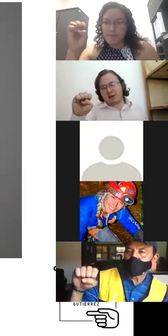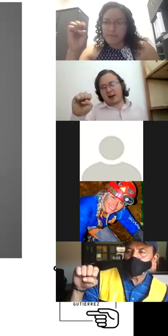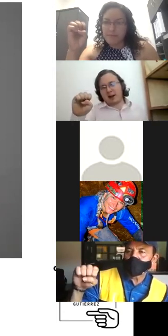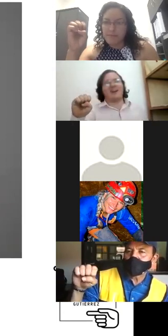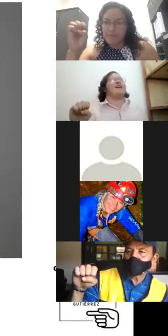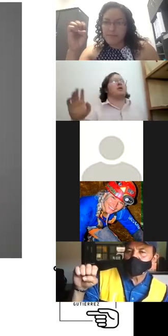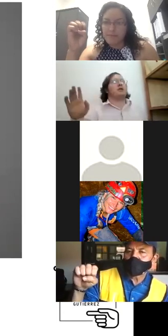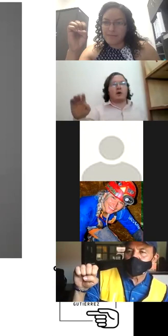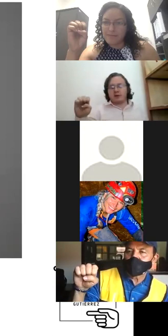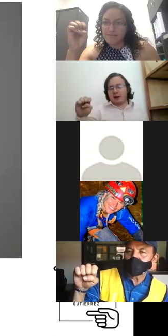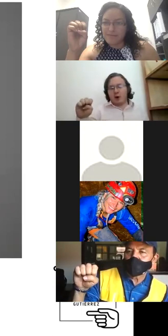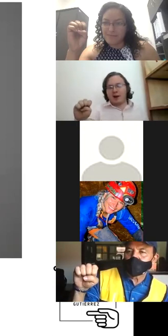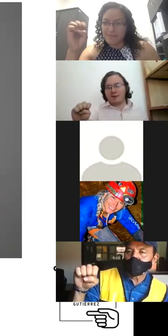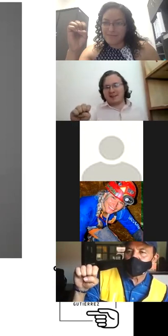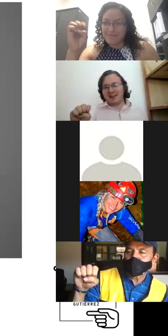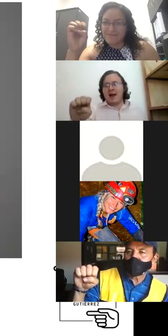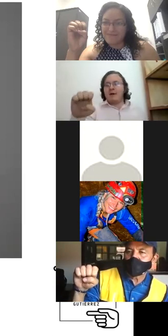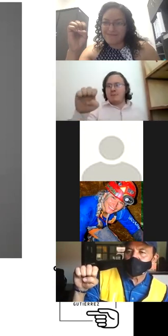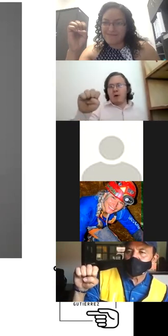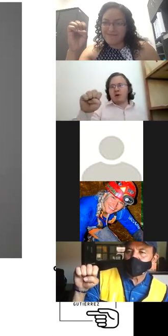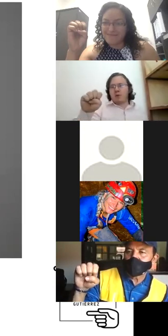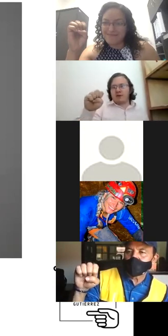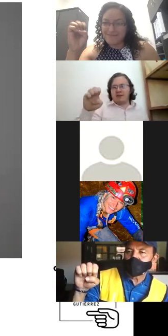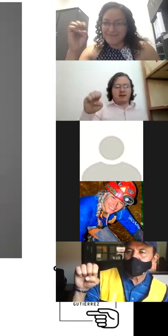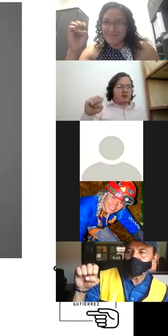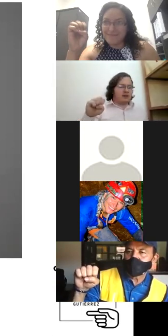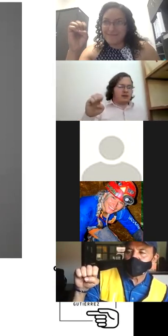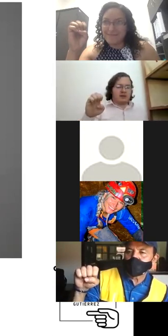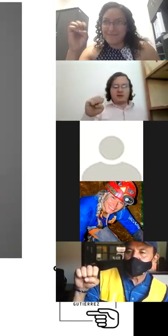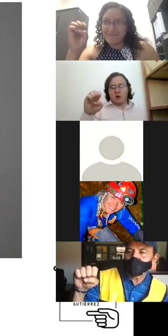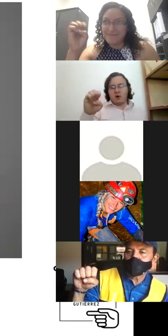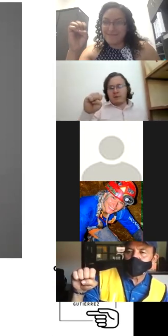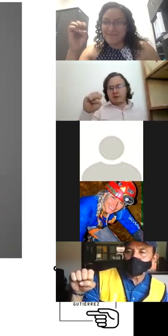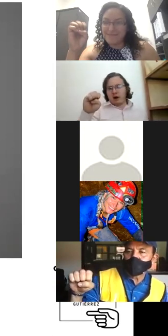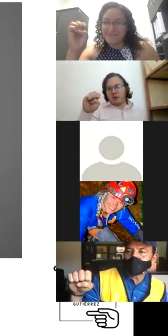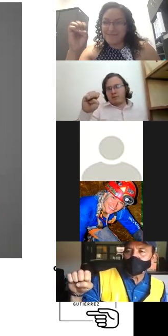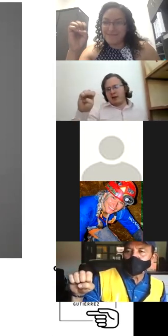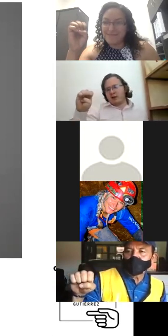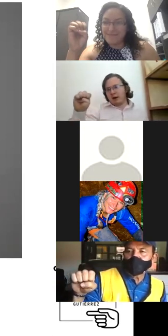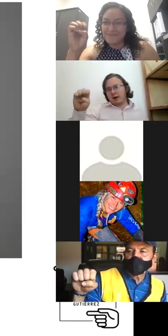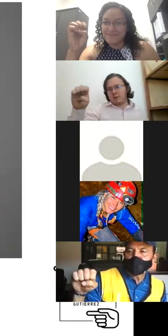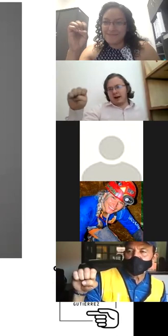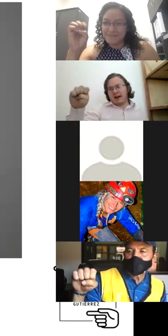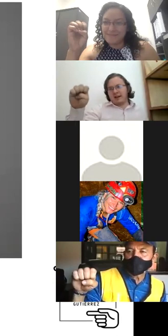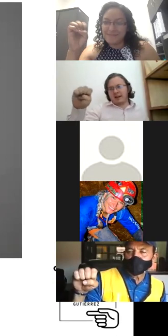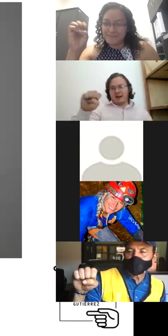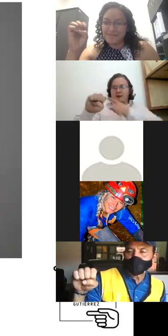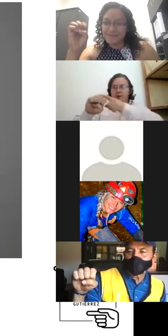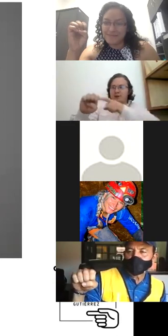otra otra cosa que no queremos decir y pues como referencia no sé si a les tocó el compadito o el compadito tiene dos ojitos